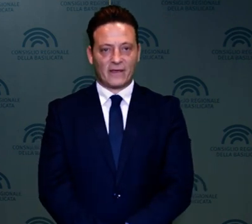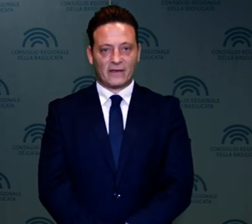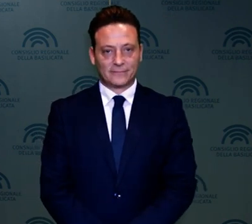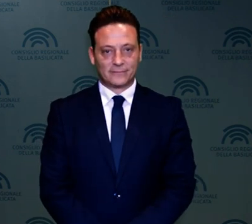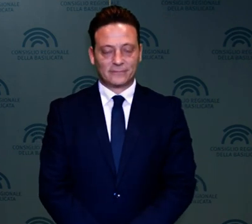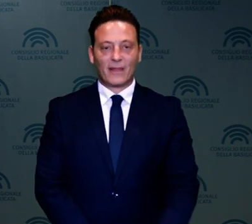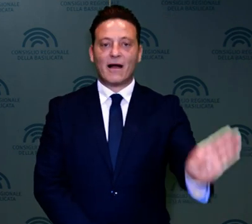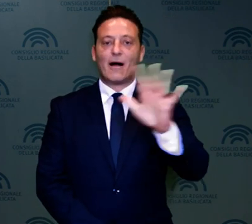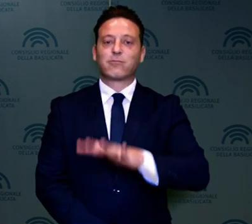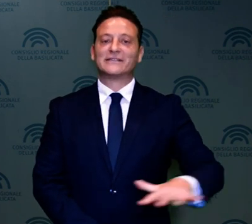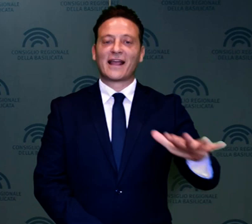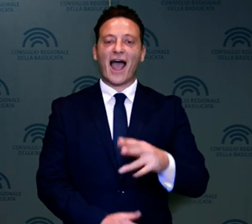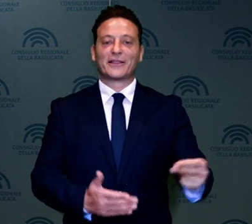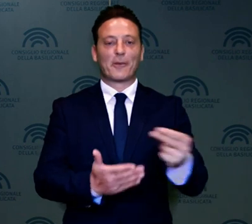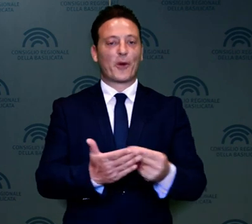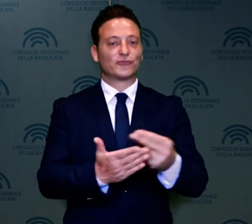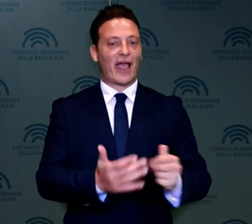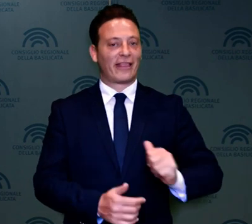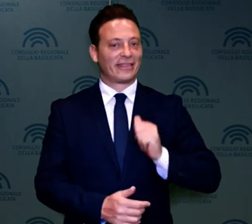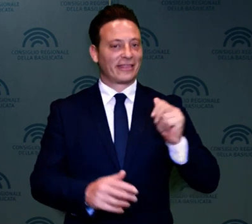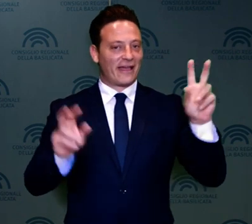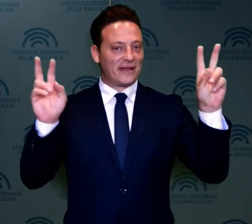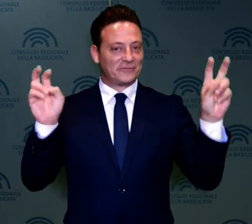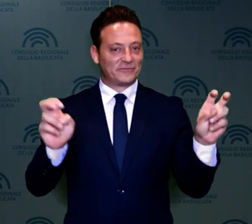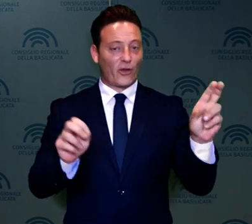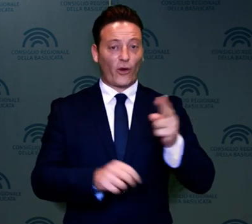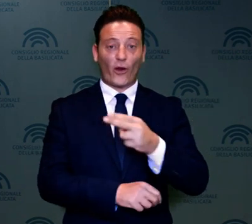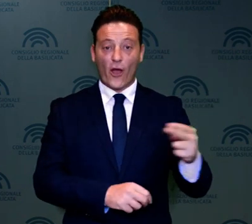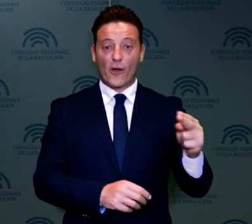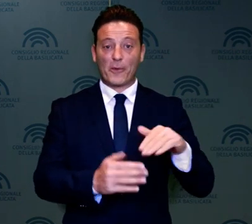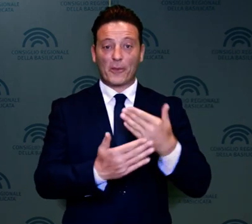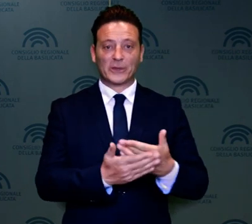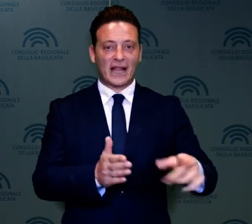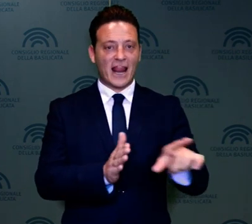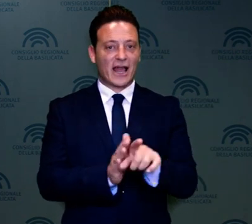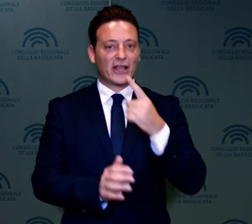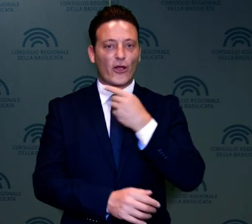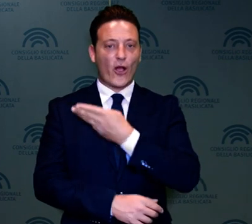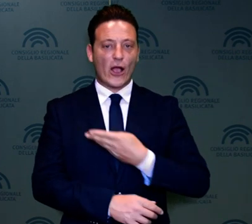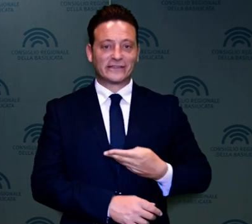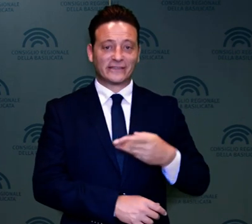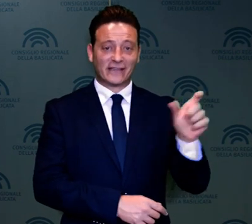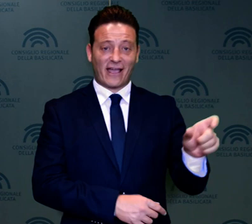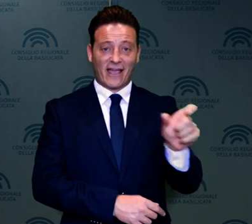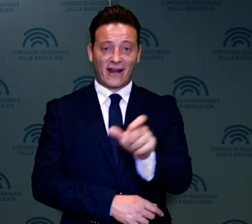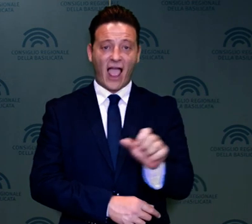La Basilicata si progetta. È il nome della proposta di legge presentata dai consiglieri a Cito, Piro e